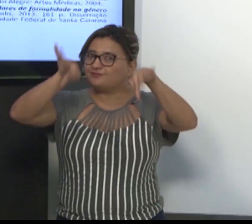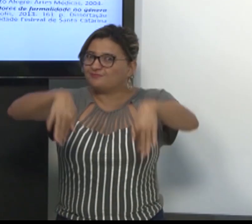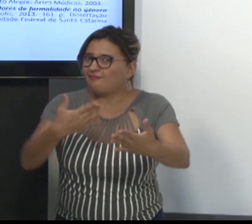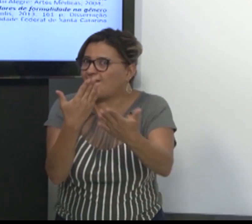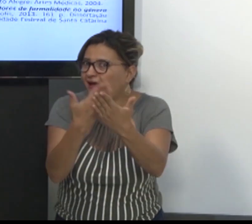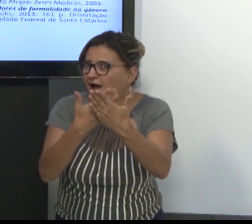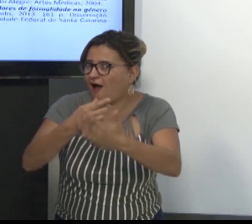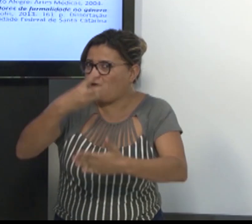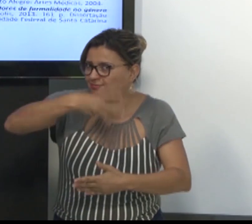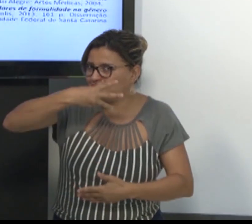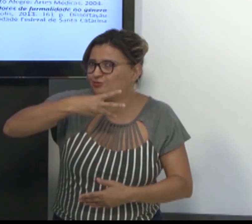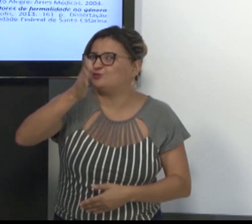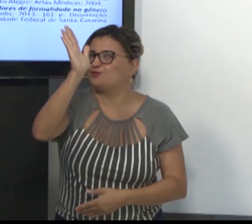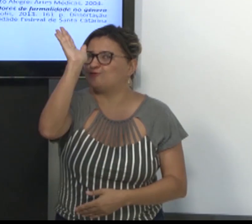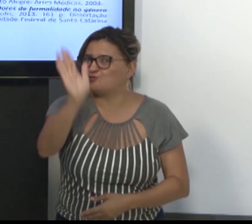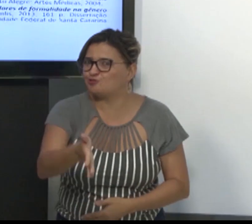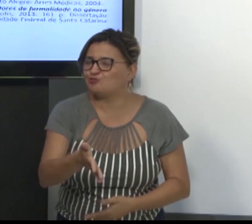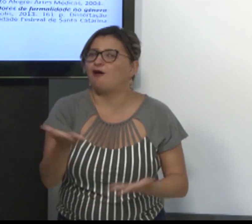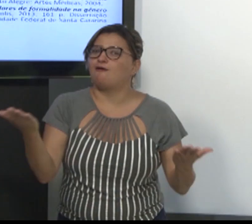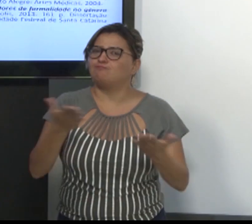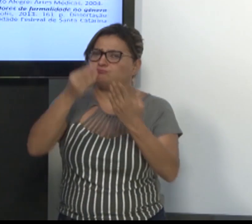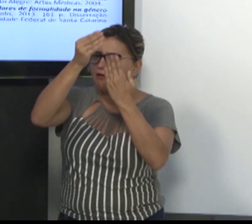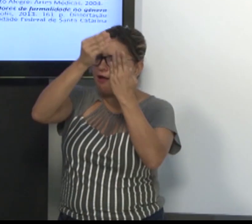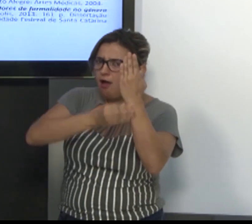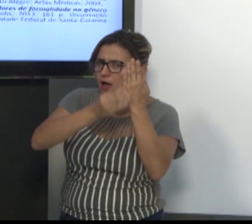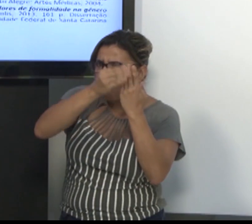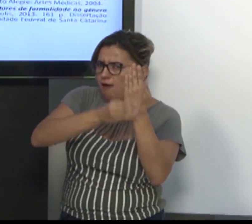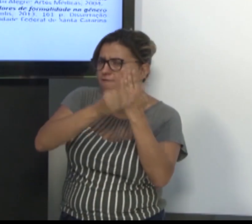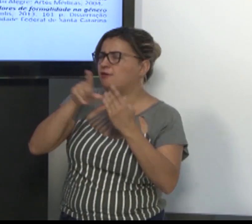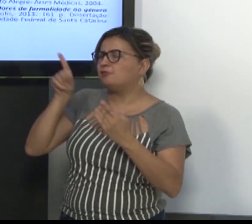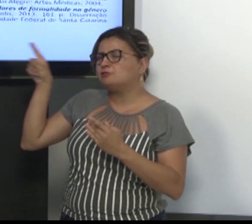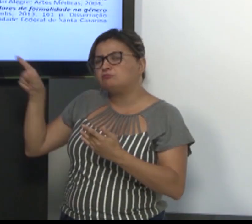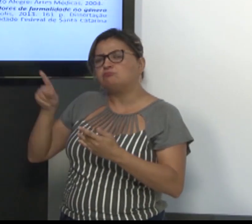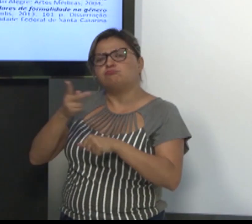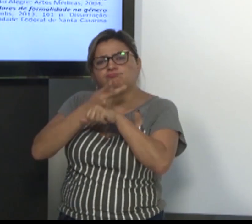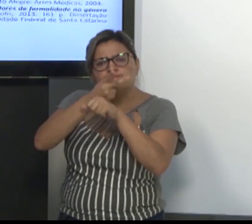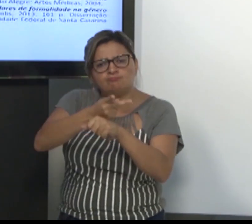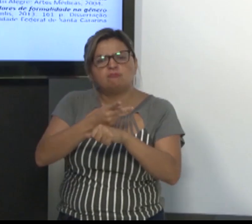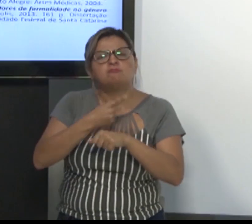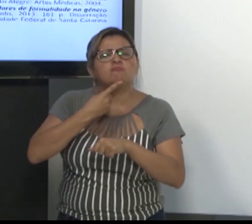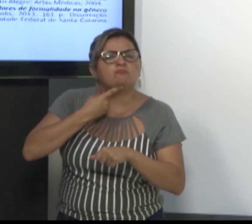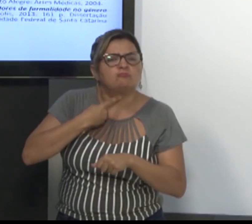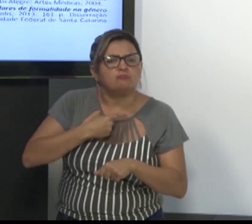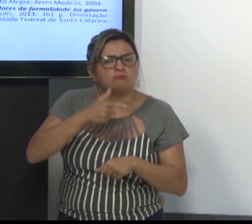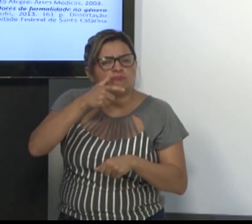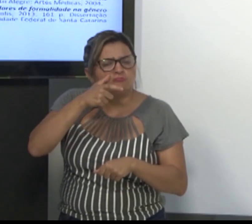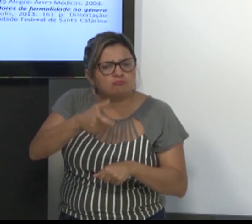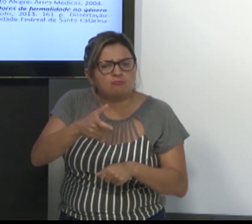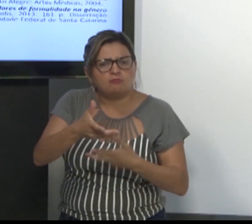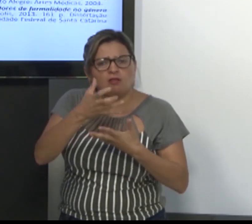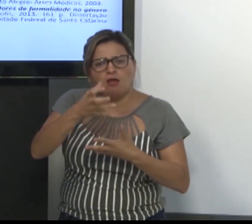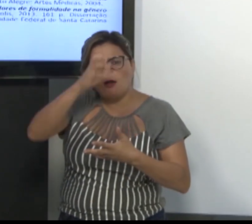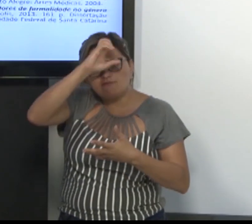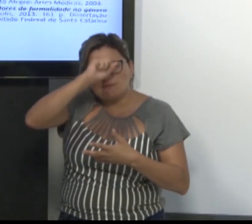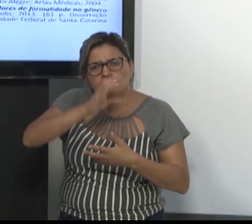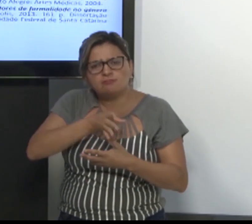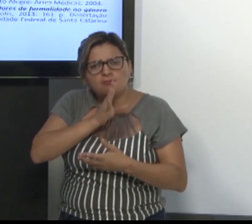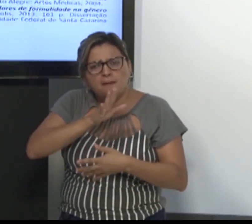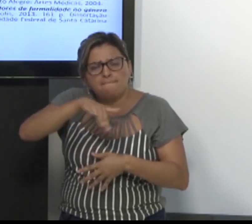apoio. Compreenderam? Na próxima aula, eu vou explicar mais. Agora, nós finalizamos,